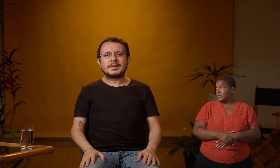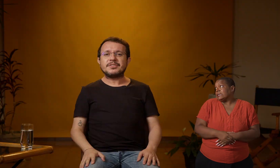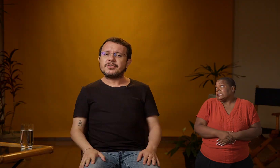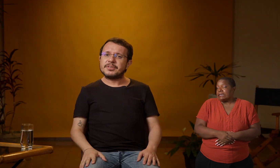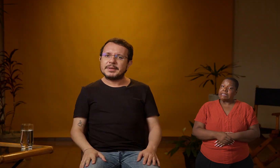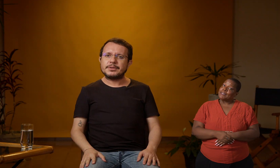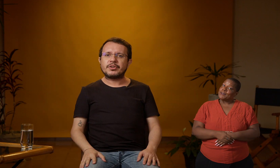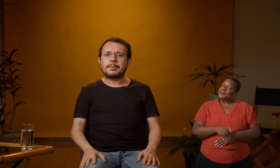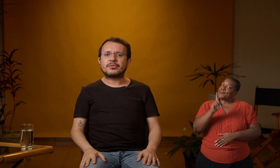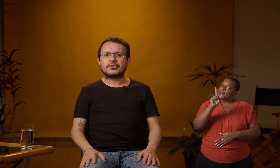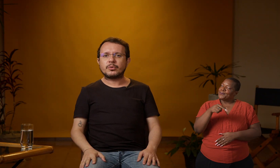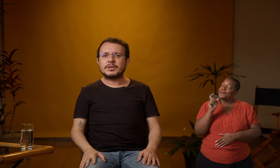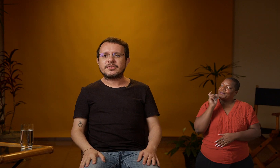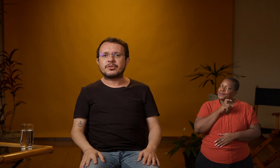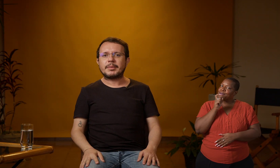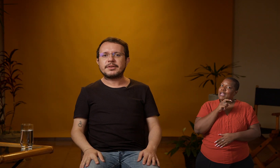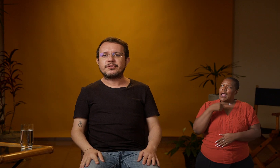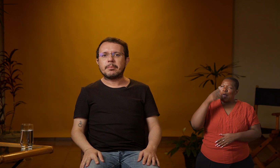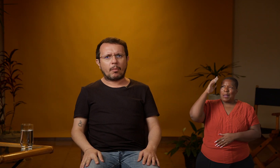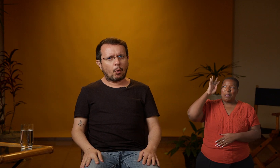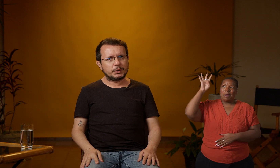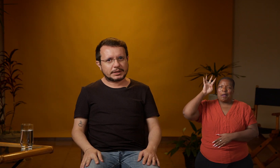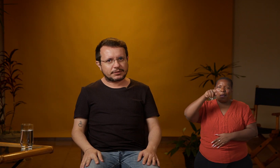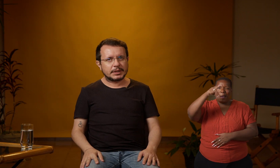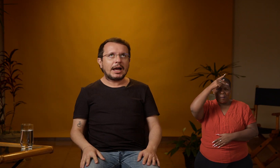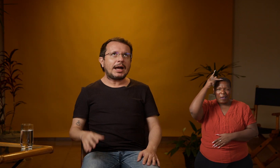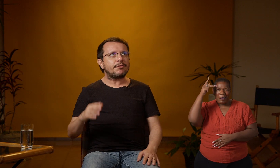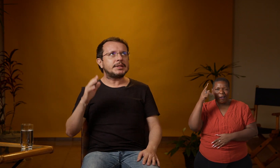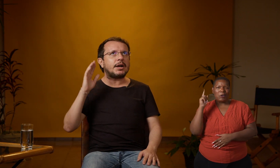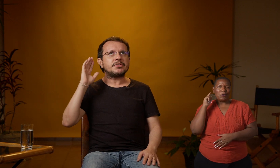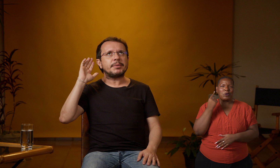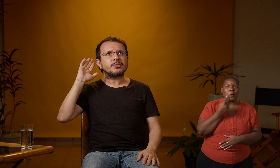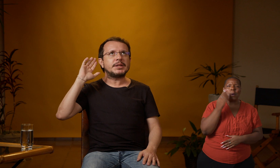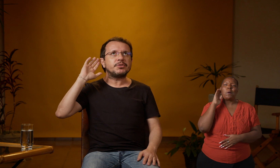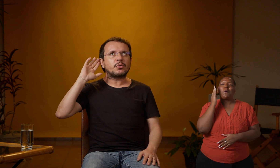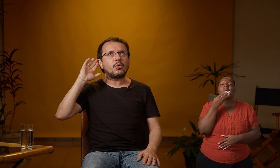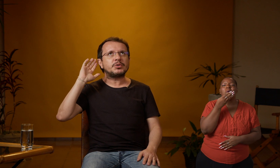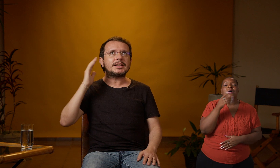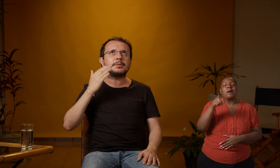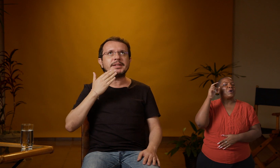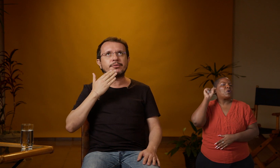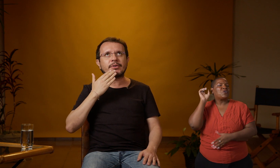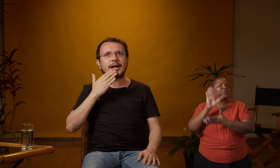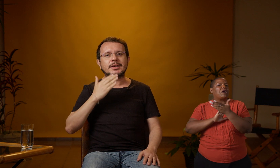Existe esse mito de que pessoas surdas são chamadas de mudas. Ah, afinal, se a pessoa não escuta, ela também não fala.